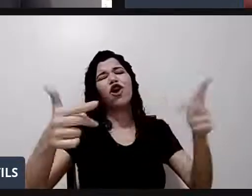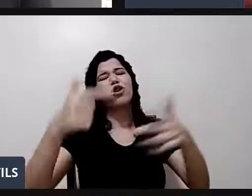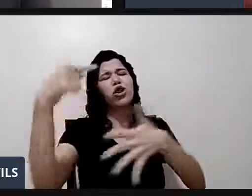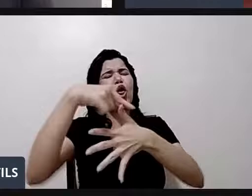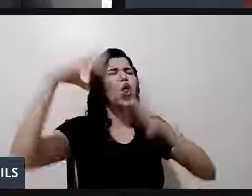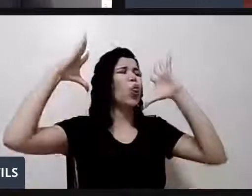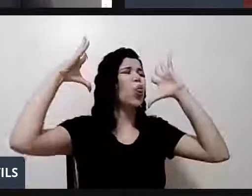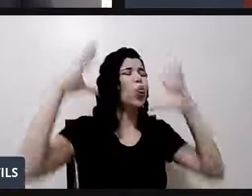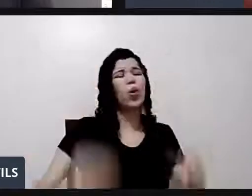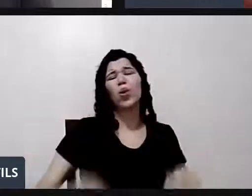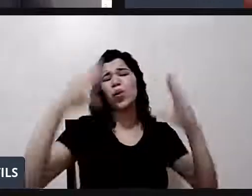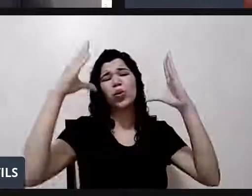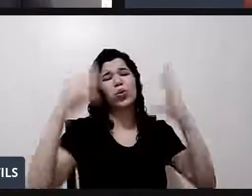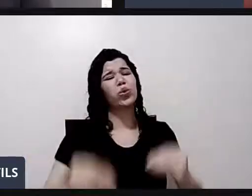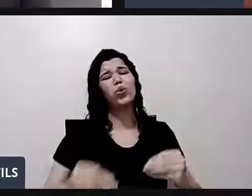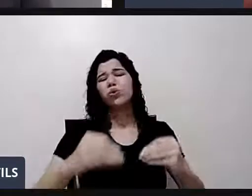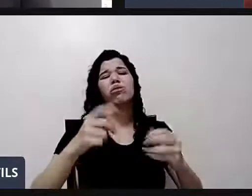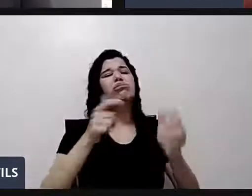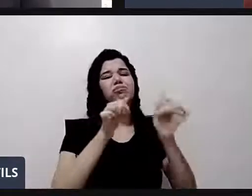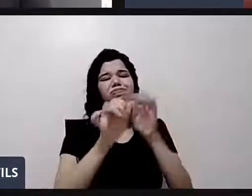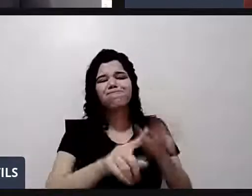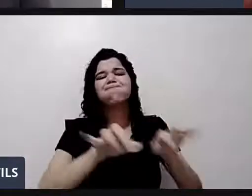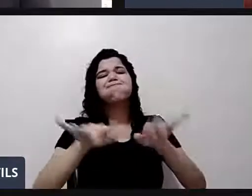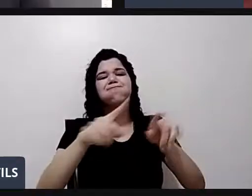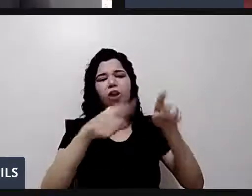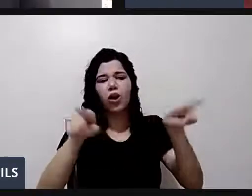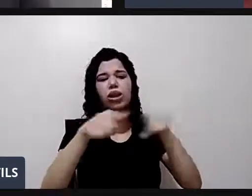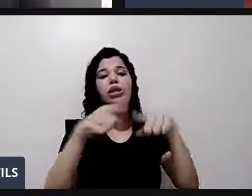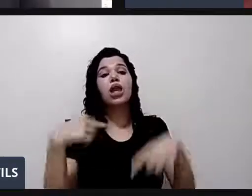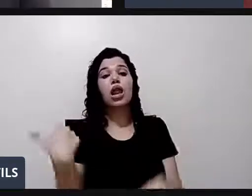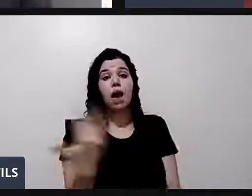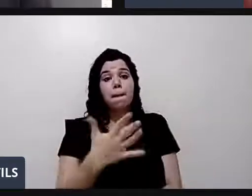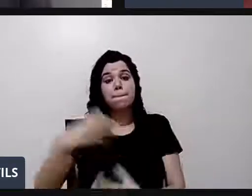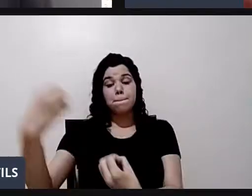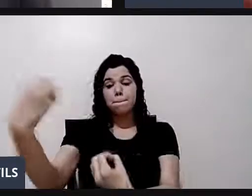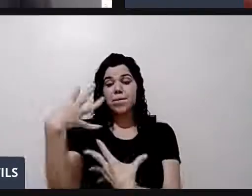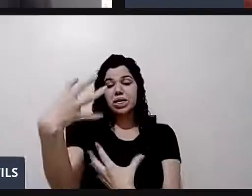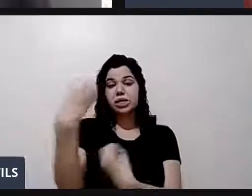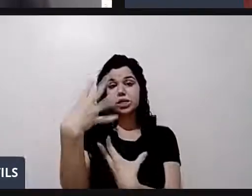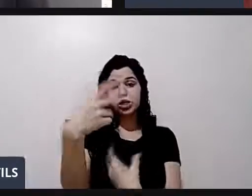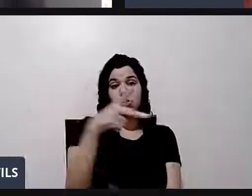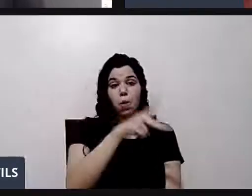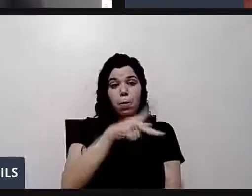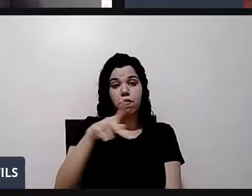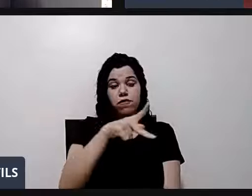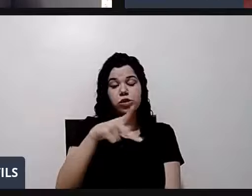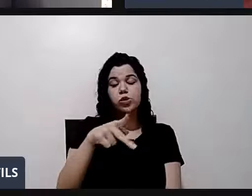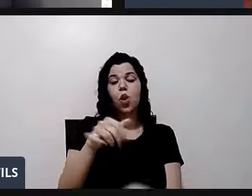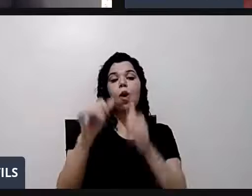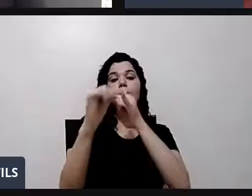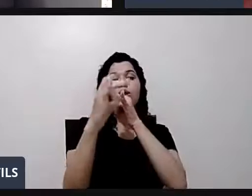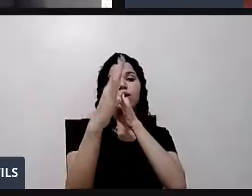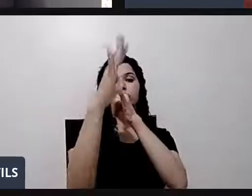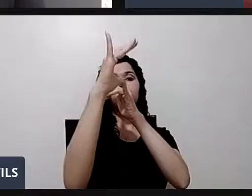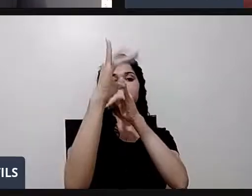aparecesse. Ele tocava. E ele foi meu professor de clarinete. Eu estudei clarinete durante quatro anos.